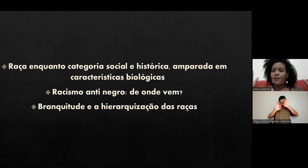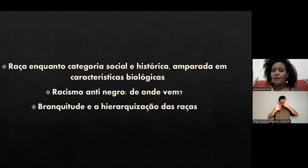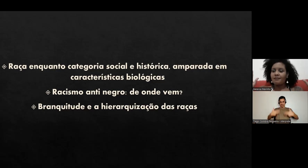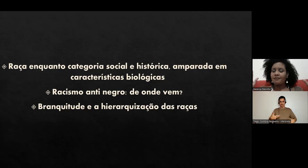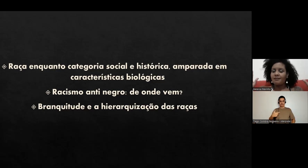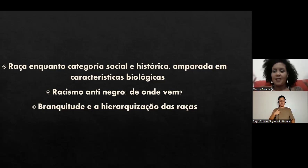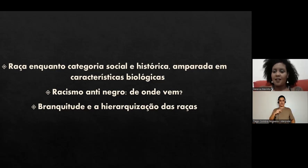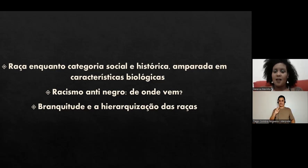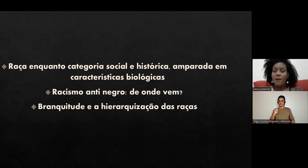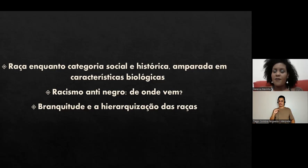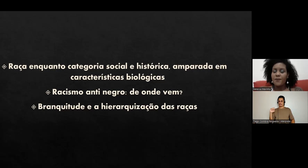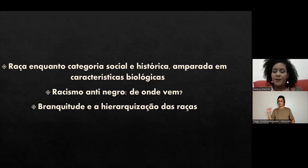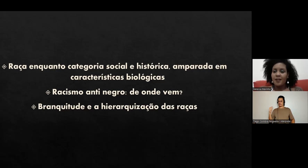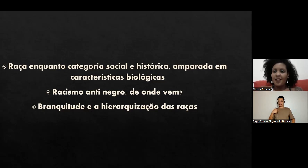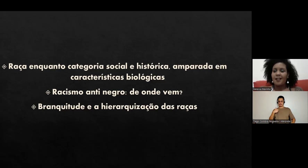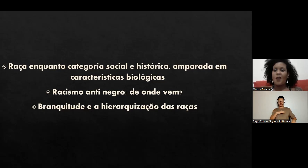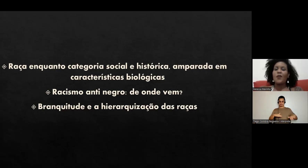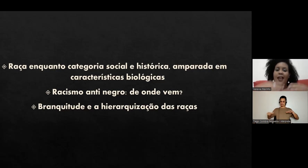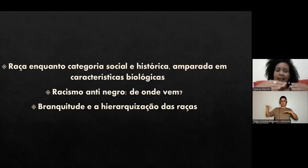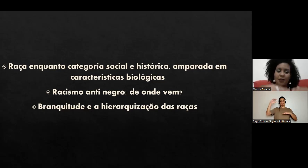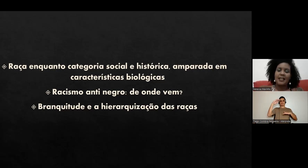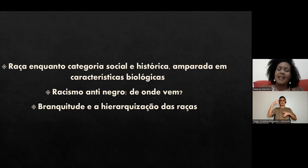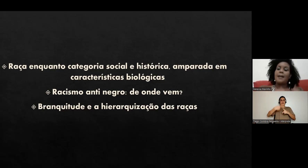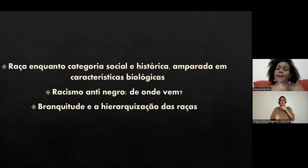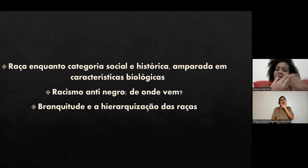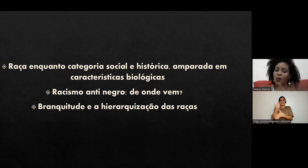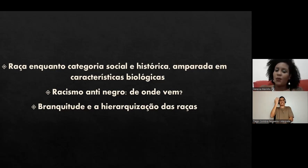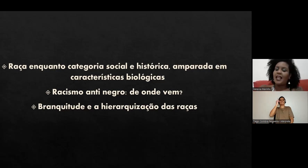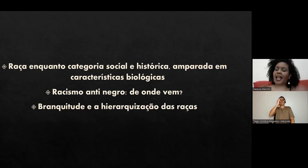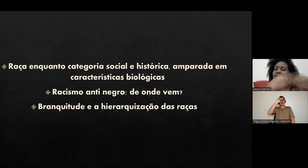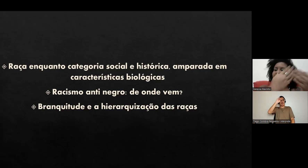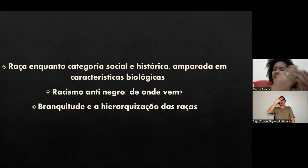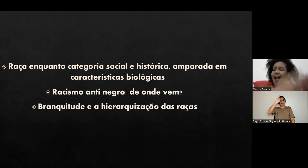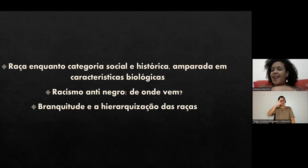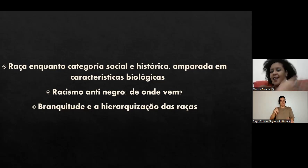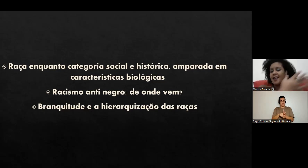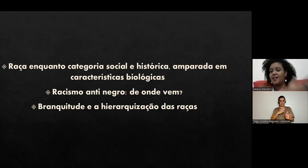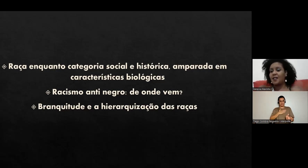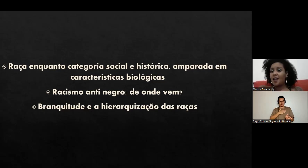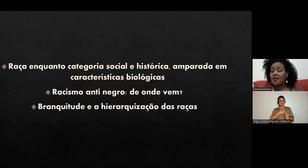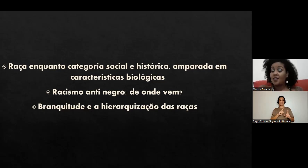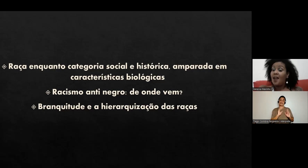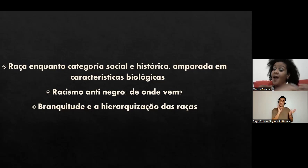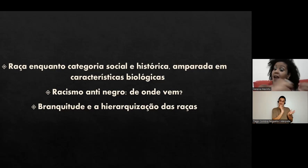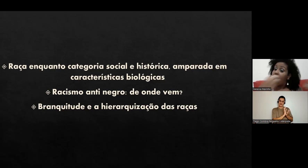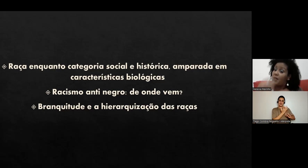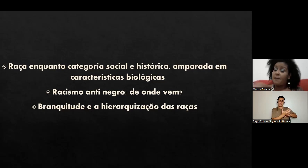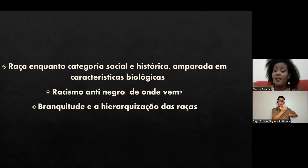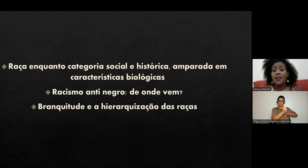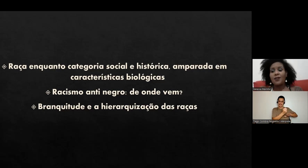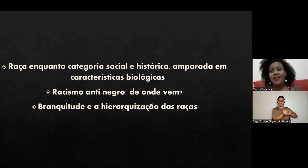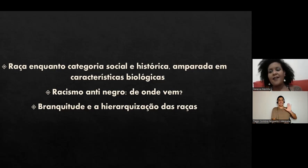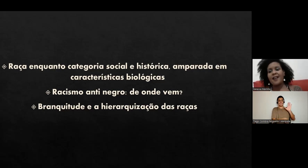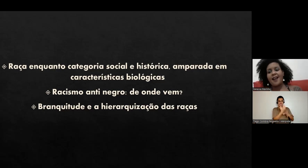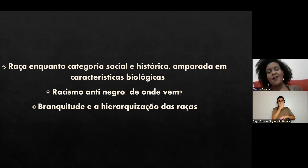Óbvio, isso é óbvio. Então, o que é que acontece? A branquitude que cria a hierarquização das raças é a mesma